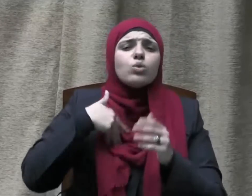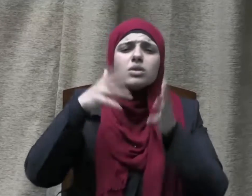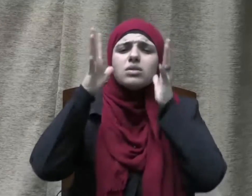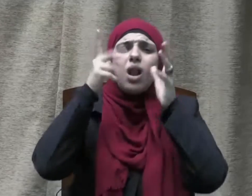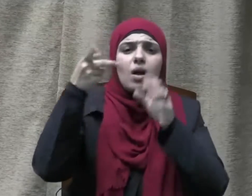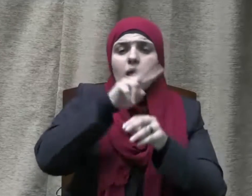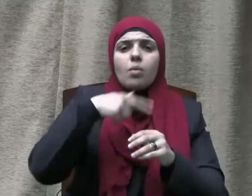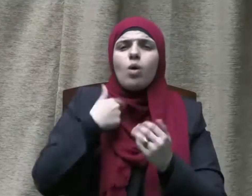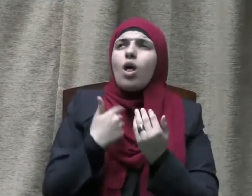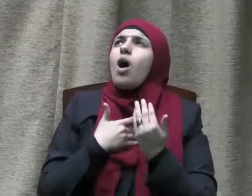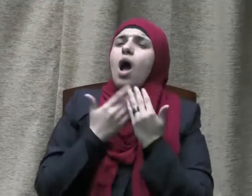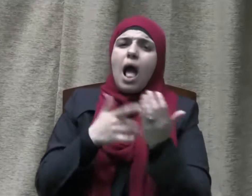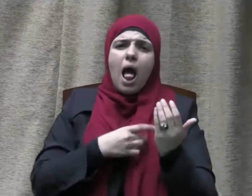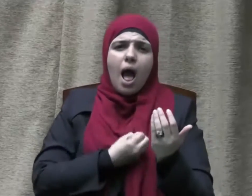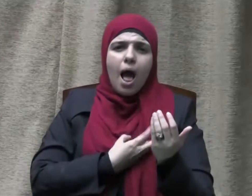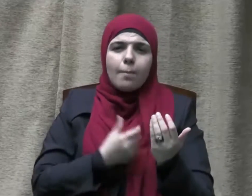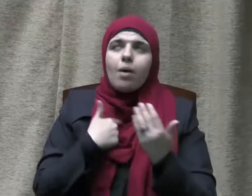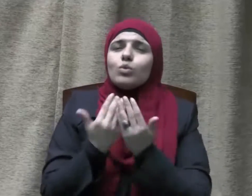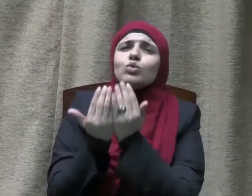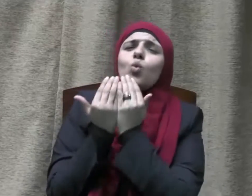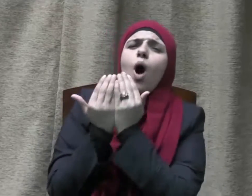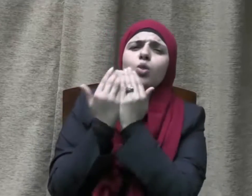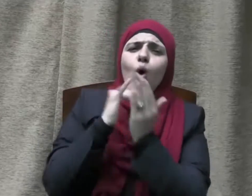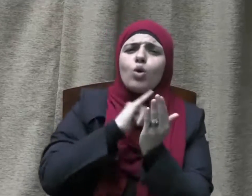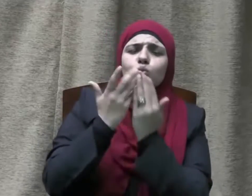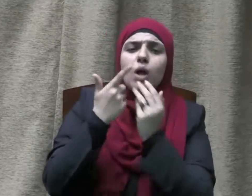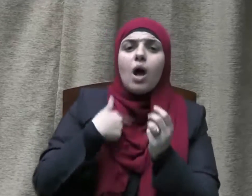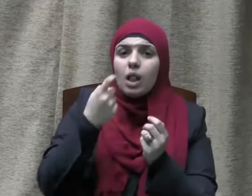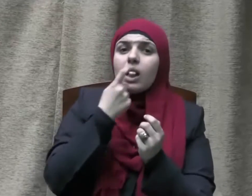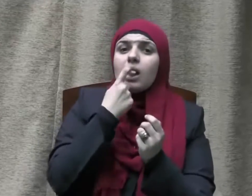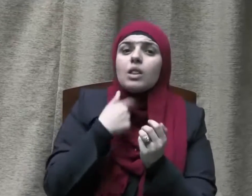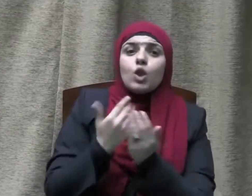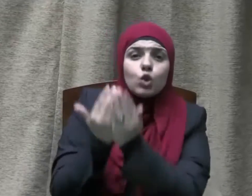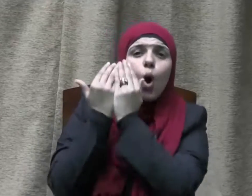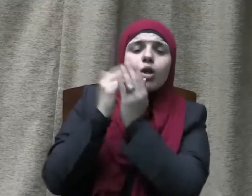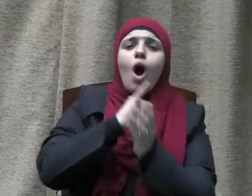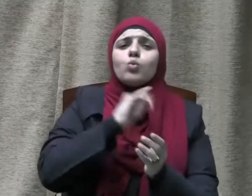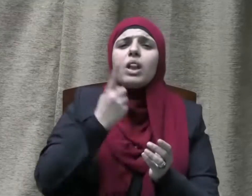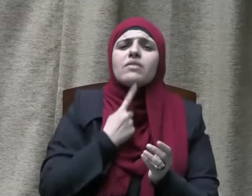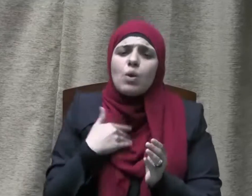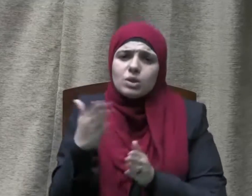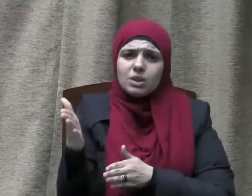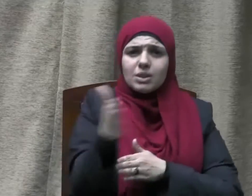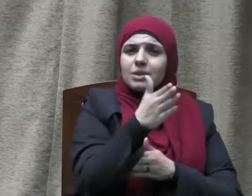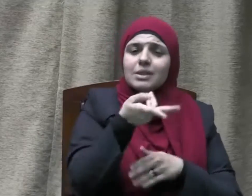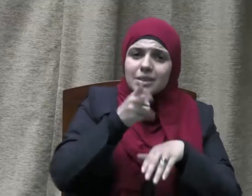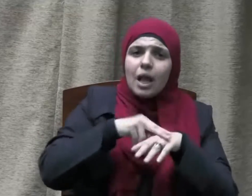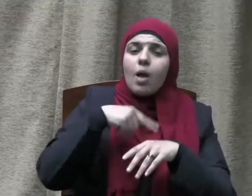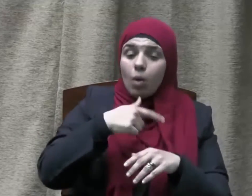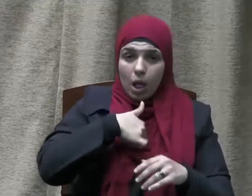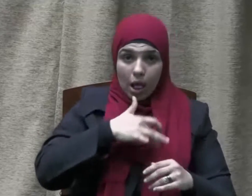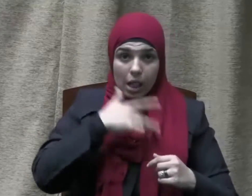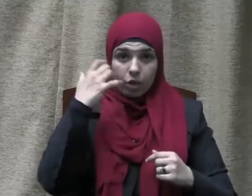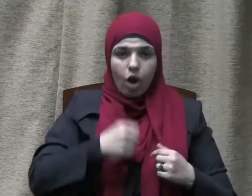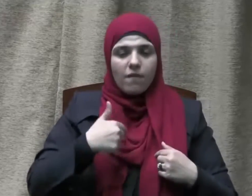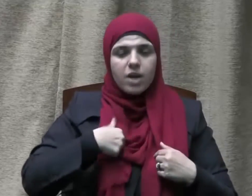بقلبه ويدعوه سبحانه بلسان حاله موقنا بأن ربه جل في علاه